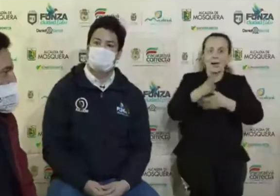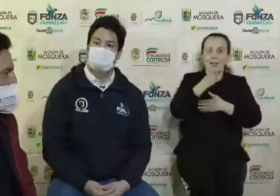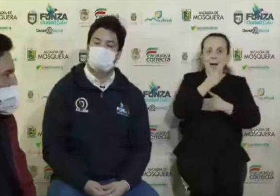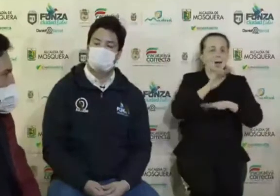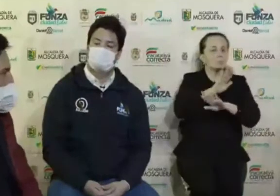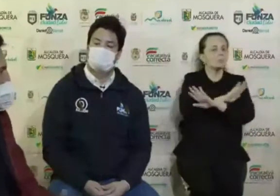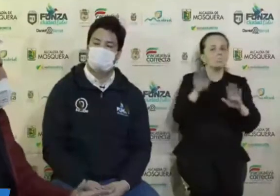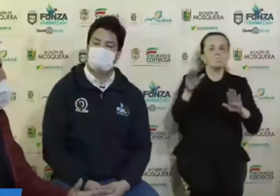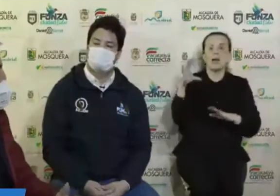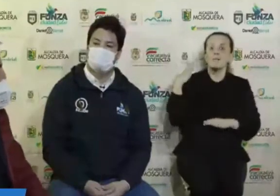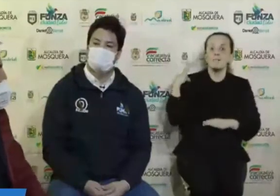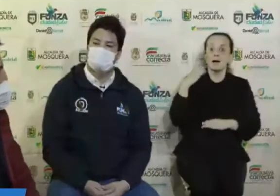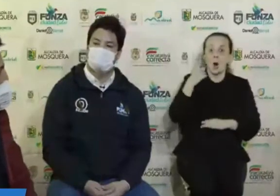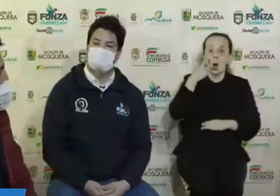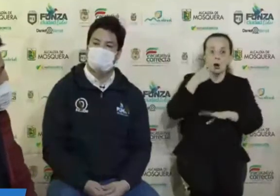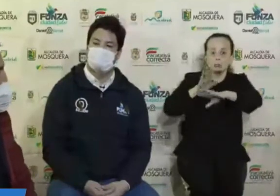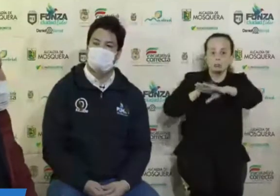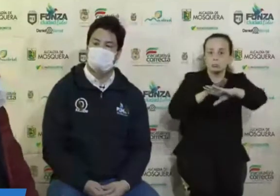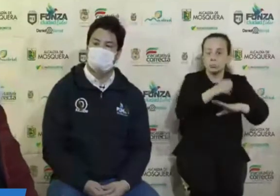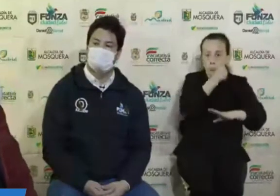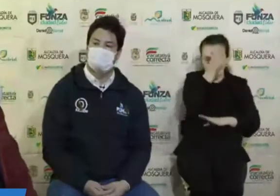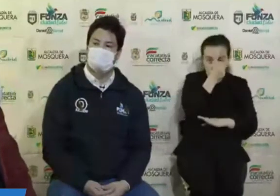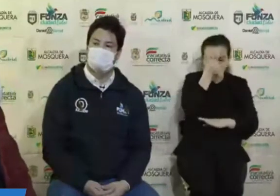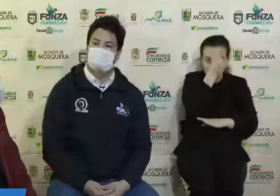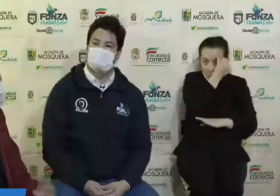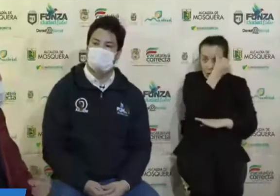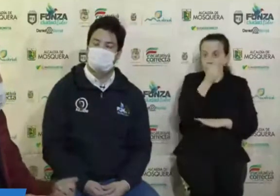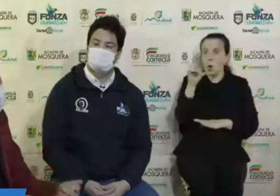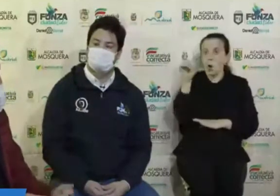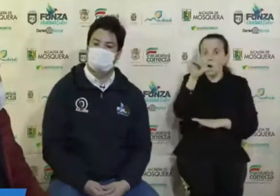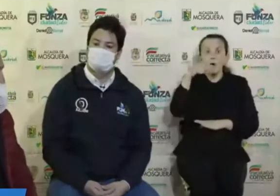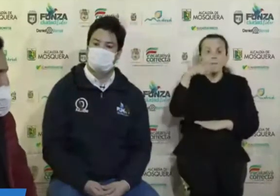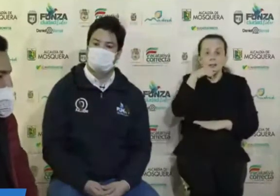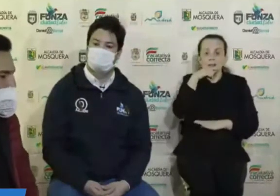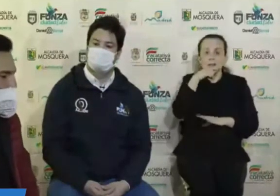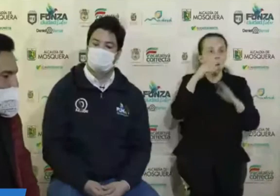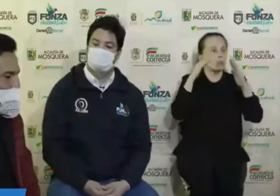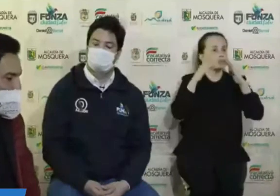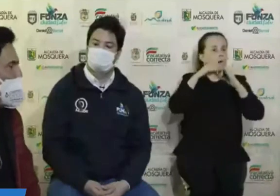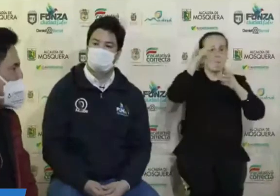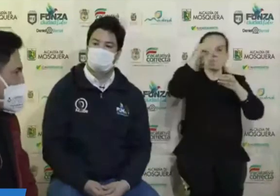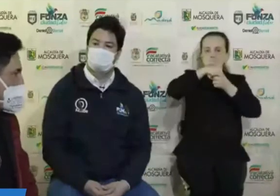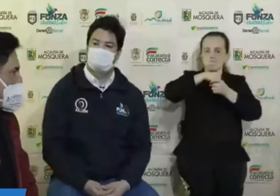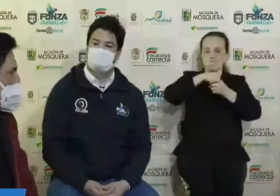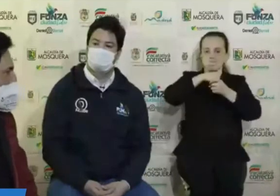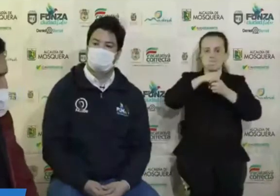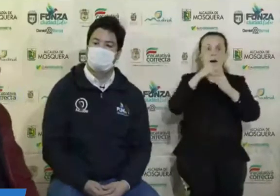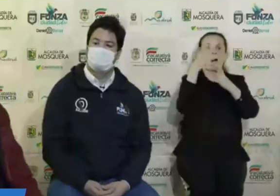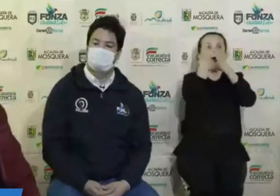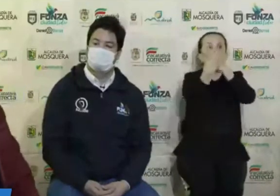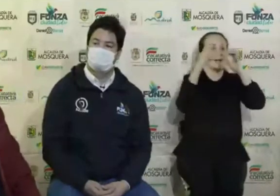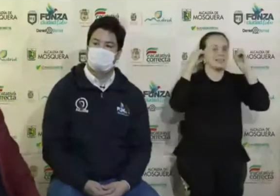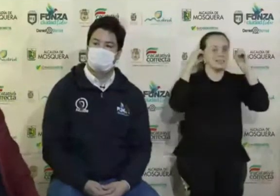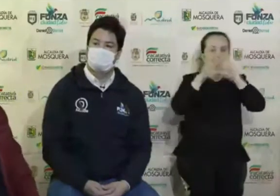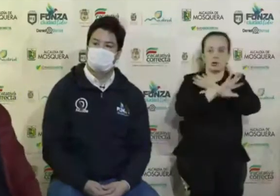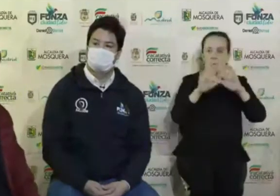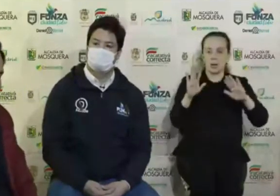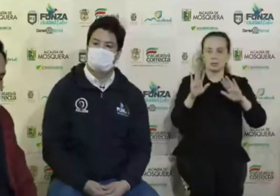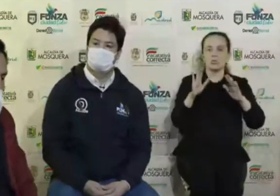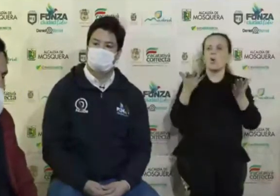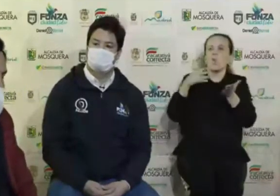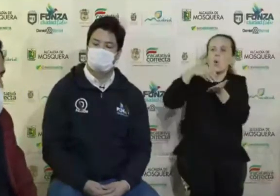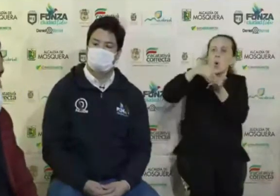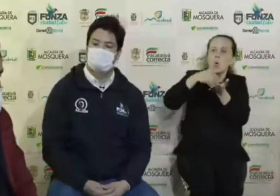para cualquier actividad. Únicamente compras por comercio, pues por domiciliarios y los